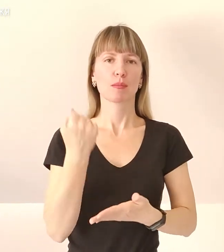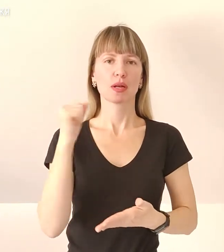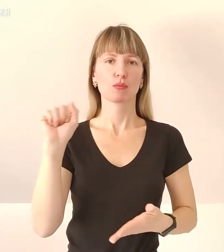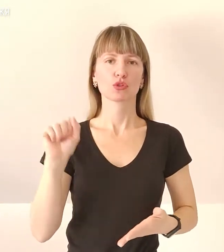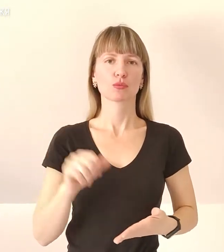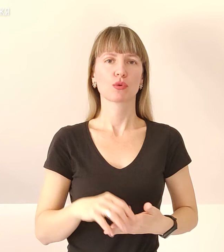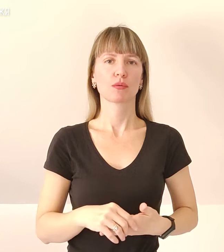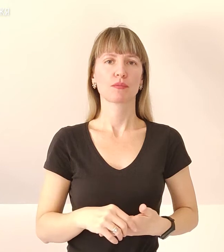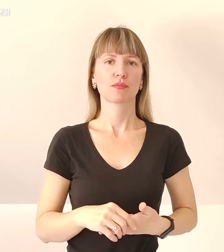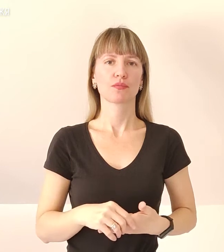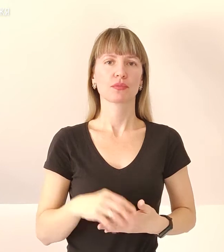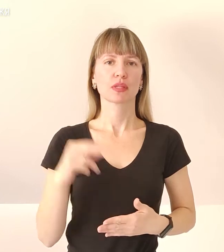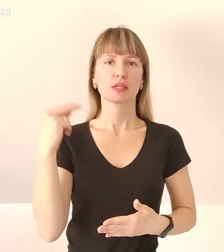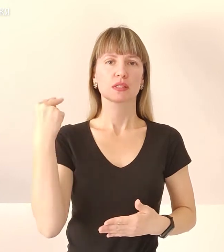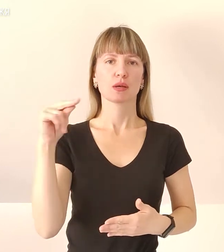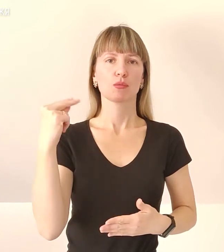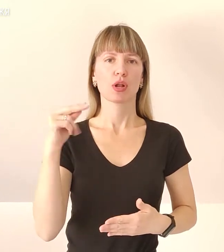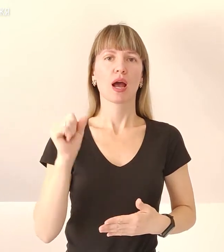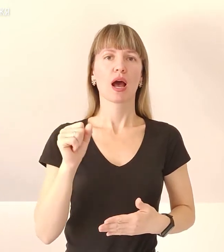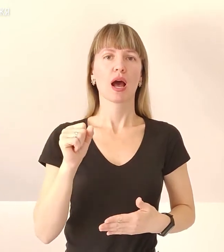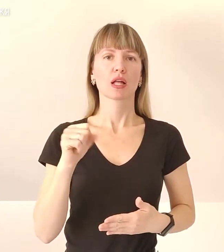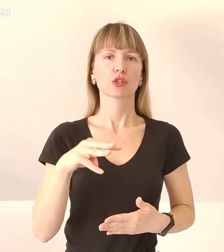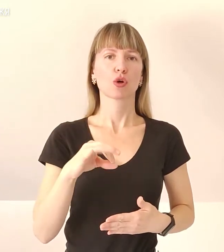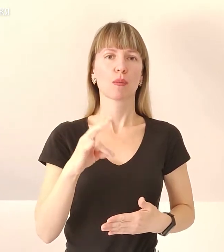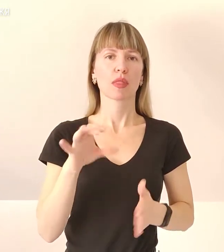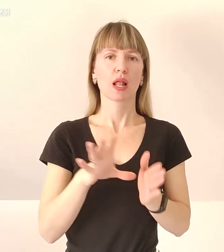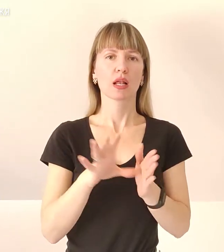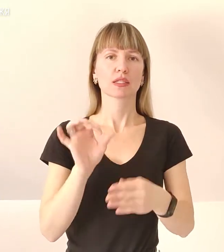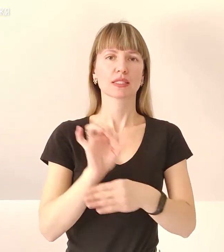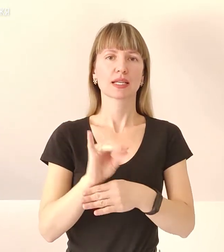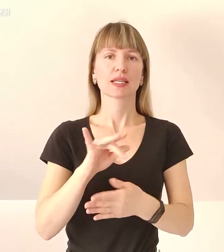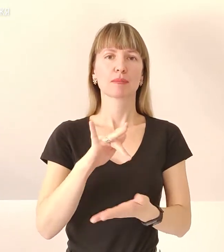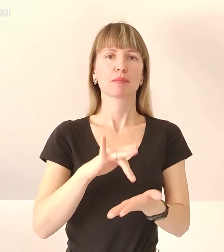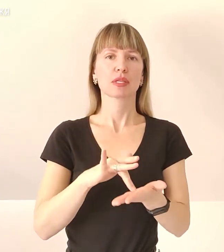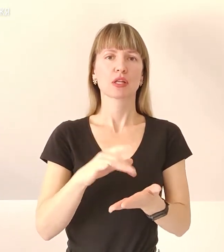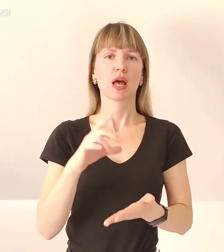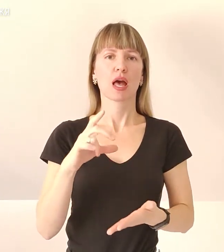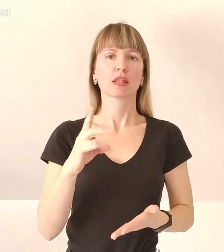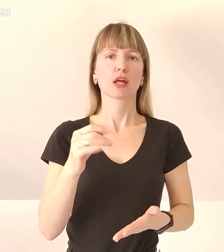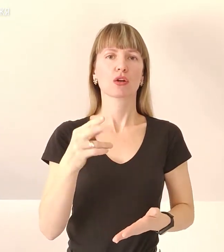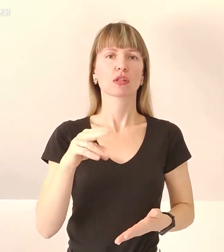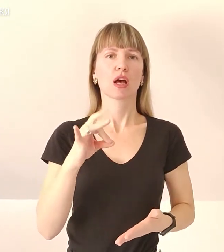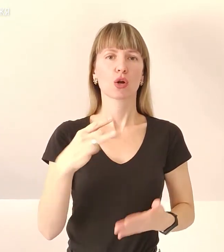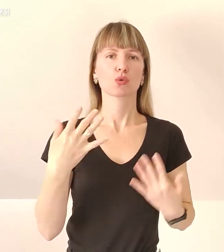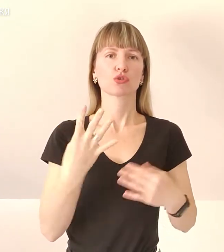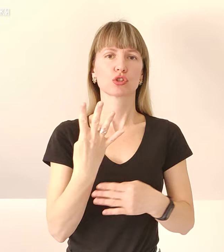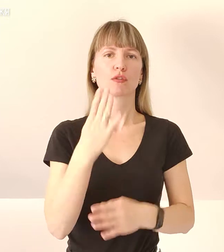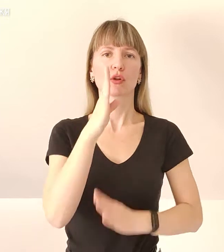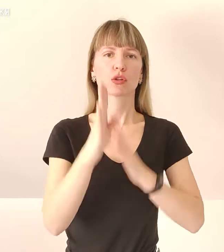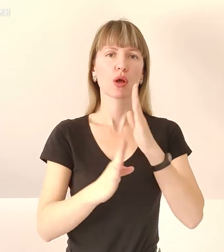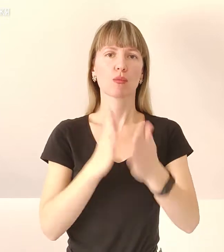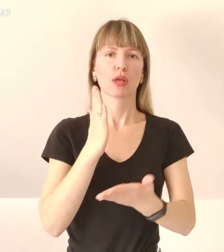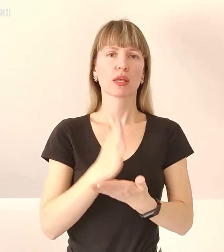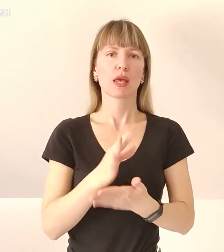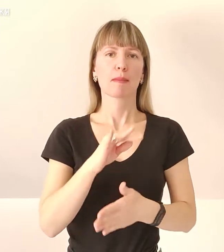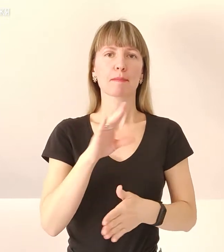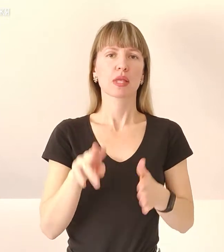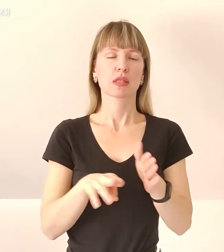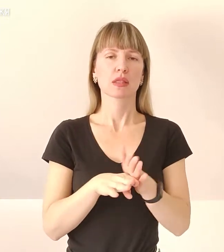Запорізька атомна електростанція та місто Енергодар вже четверту добу перебувають під контролем військових